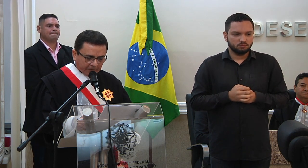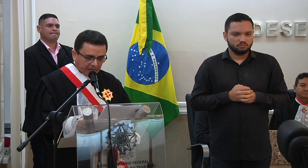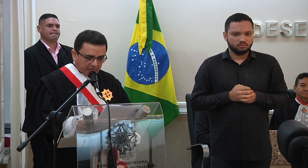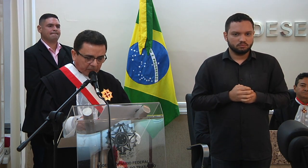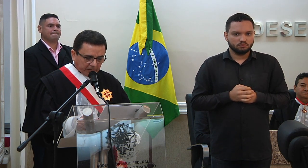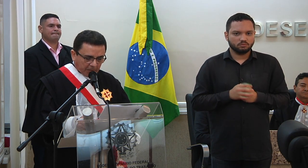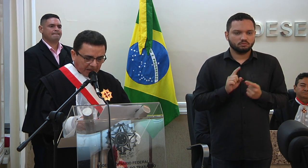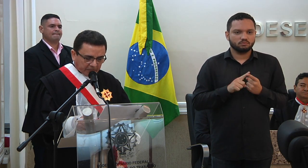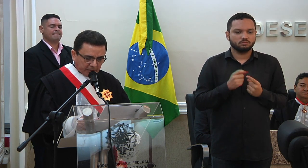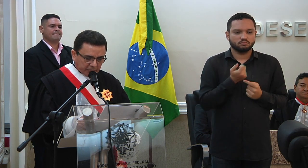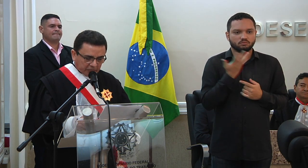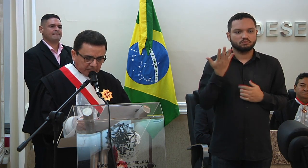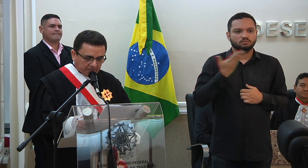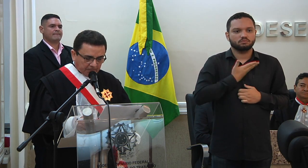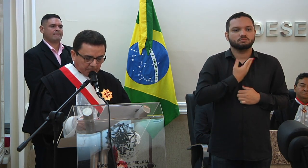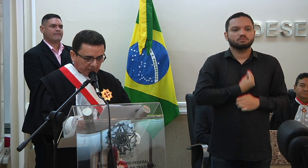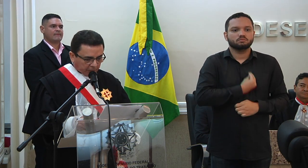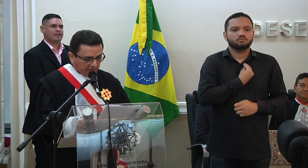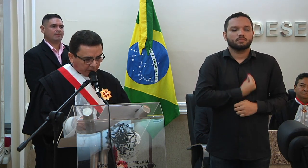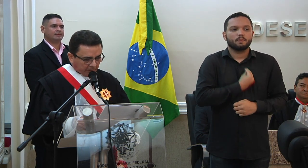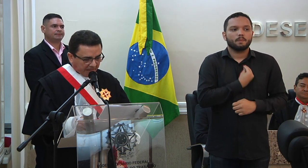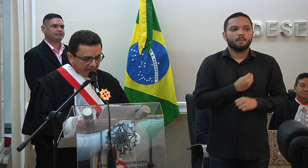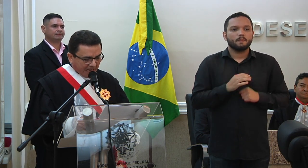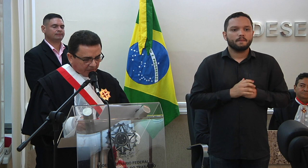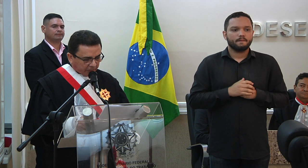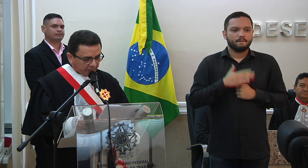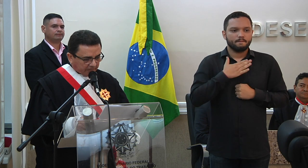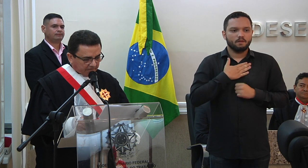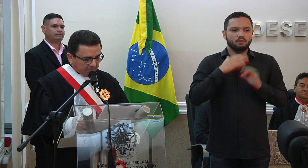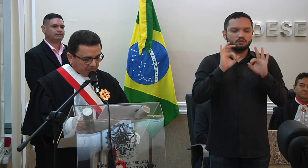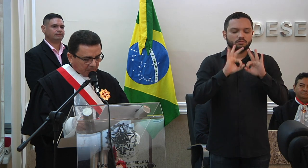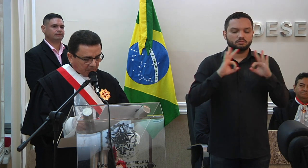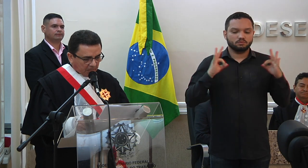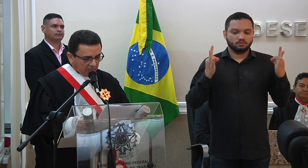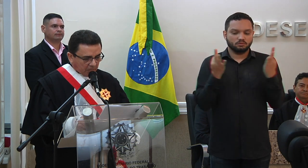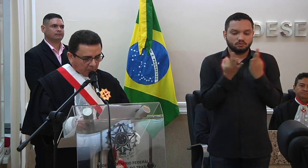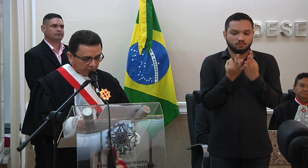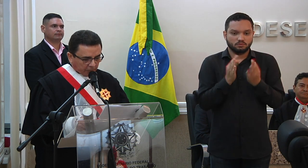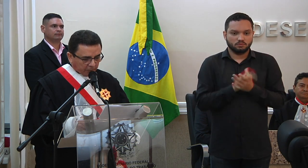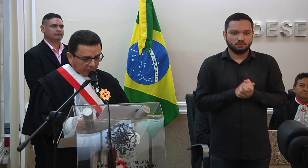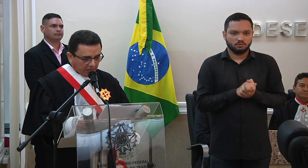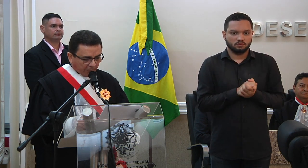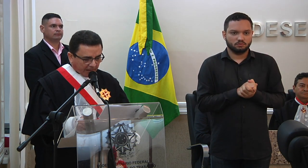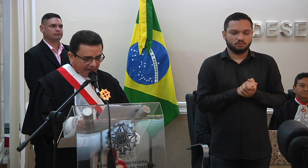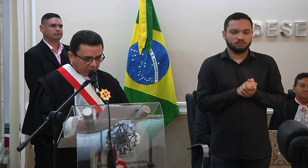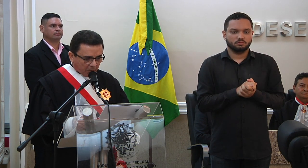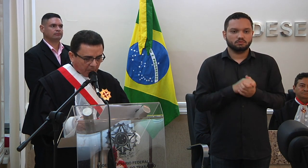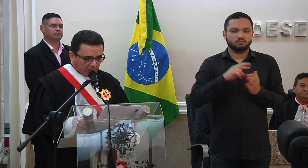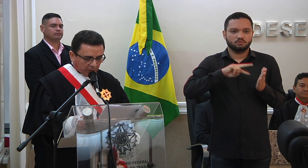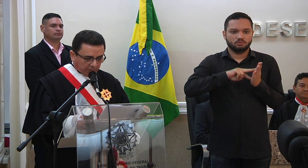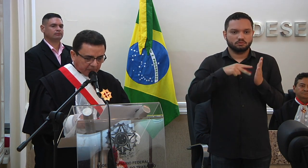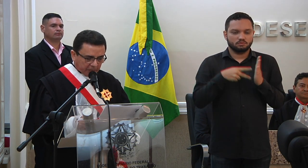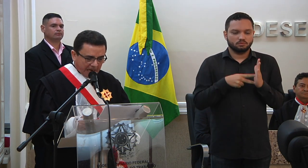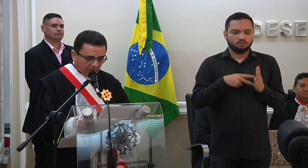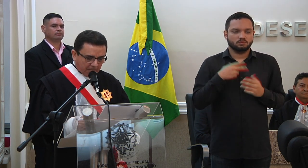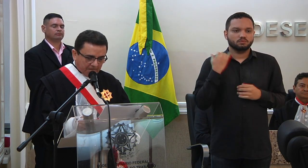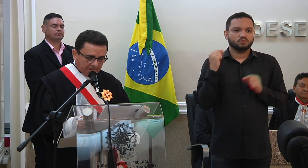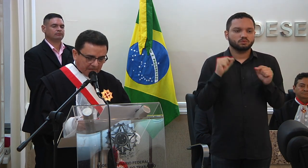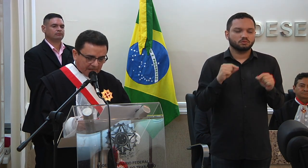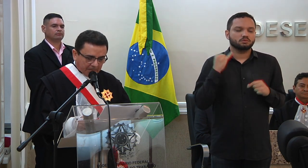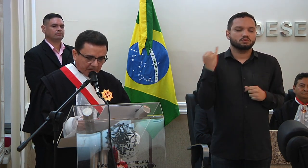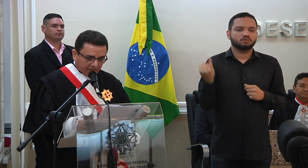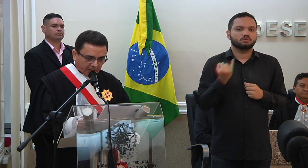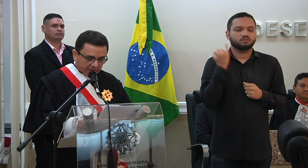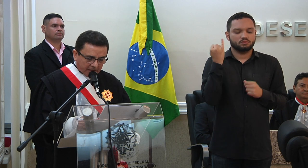pelos vários amigos aqui presentes, pelos meus familiares, possui um significado muito especial